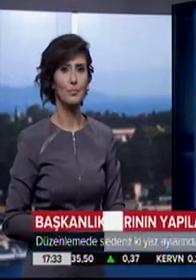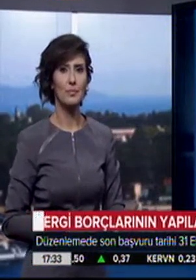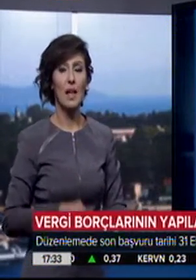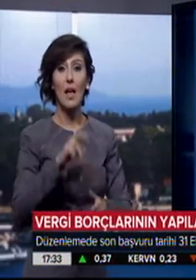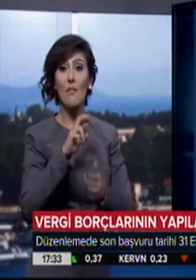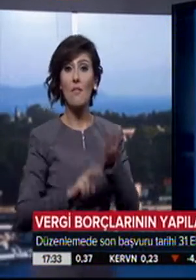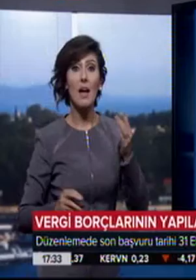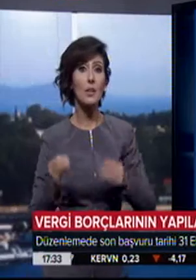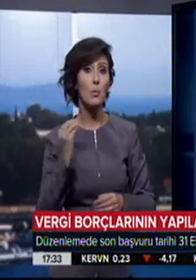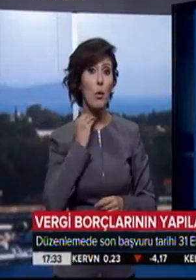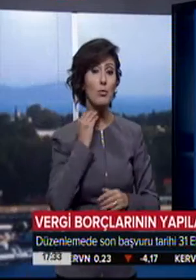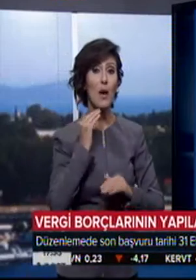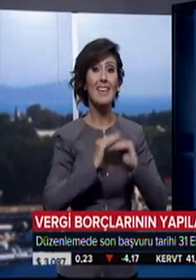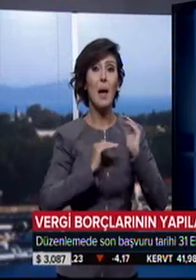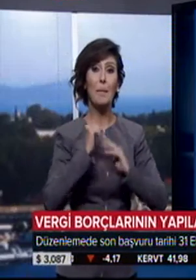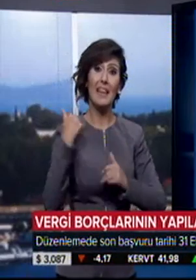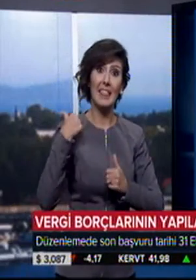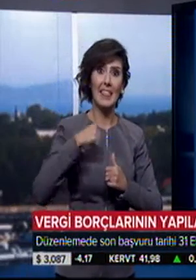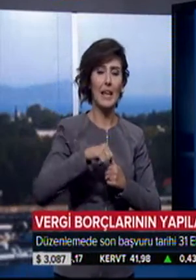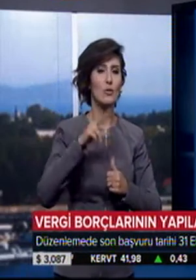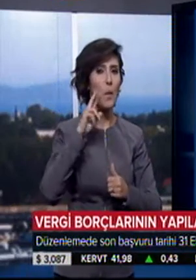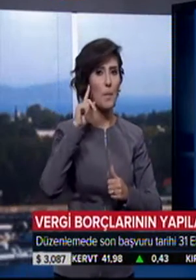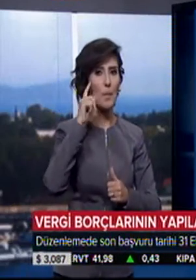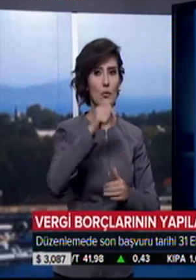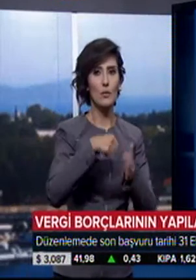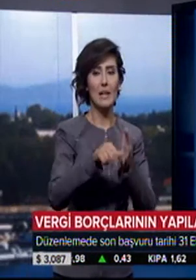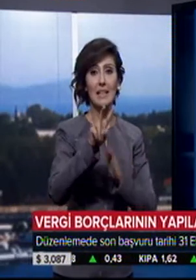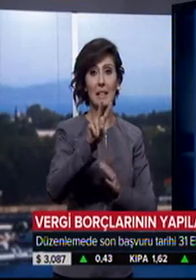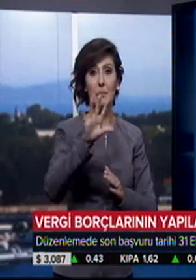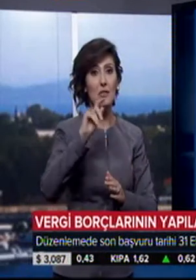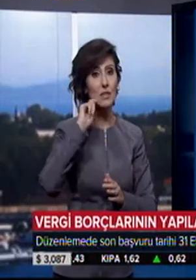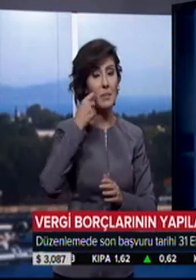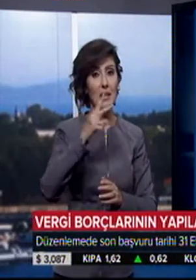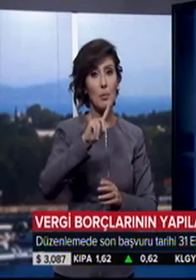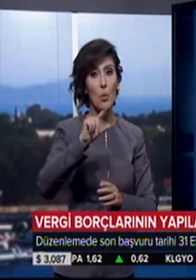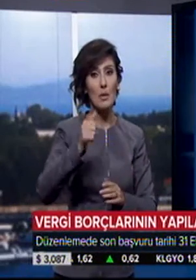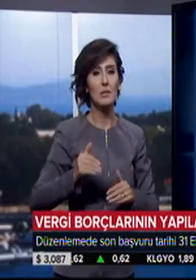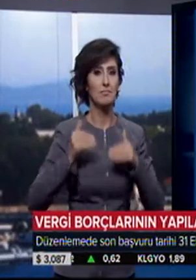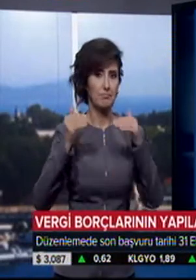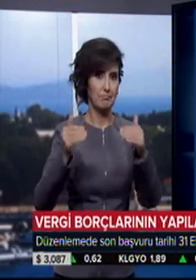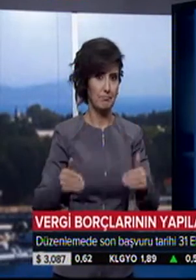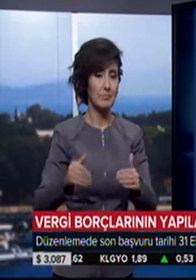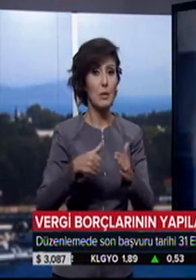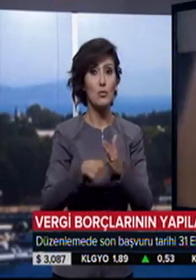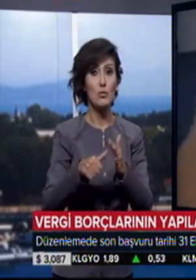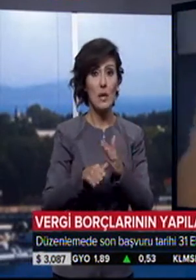Vergi borçlarının yapılandırılmasında son başvuru tarihi 25 Kasım 2016'ya uzatıldı. Sürelerin